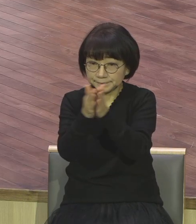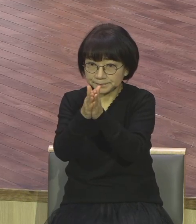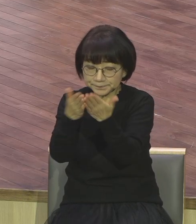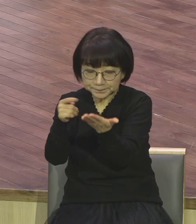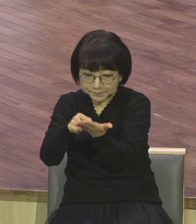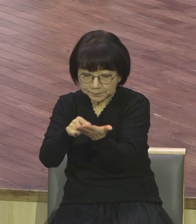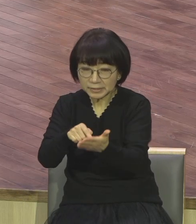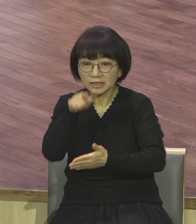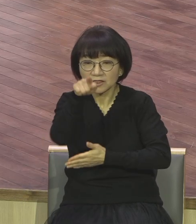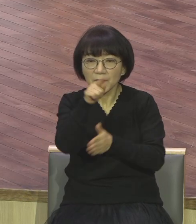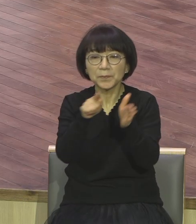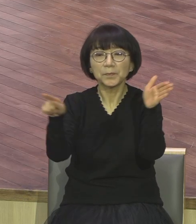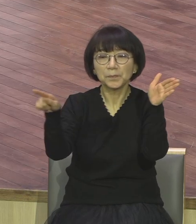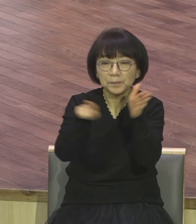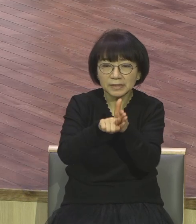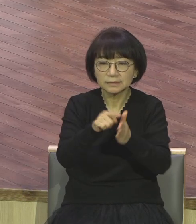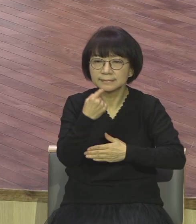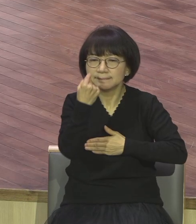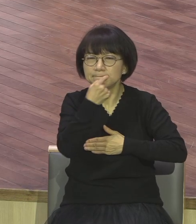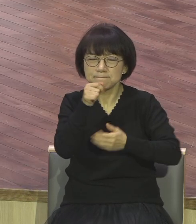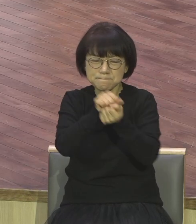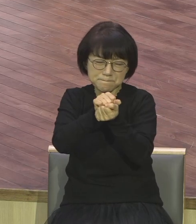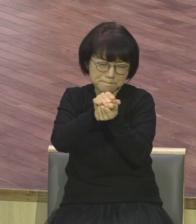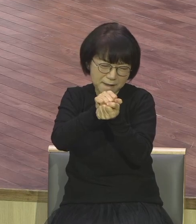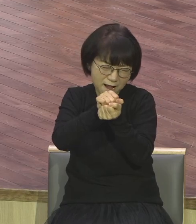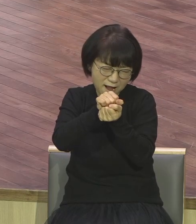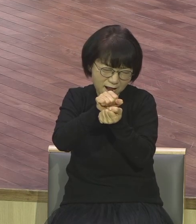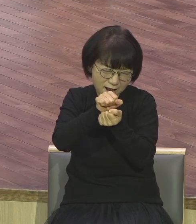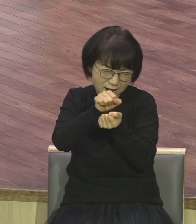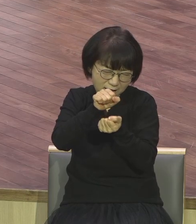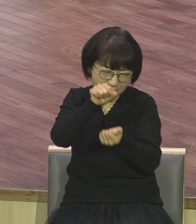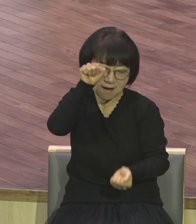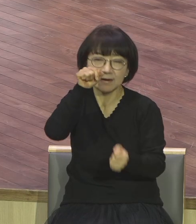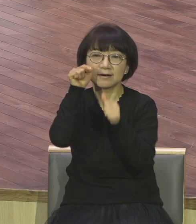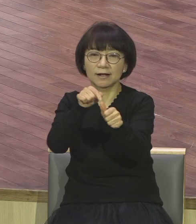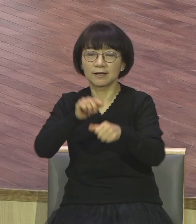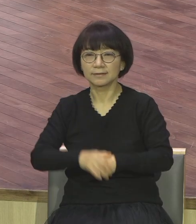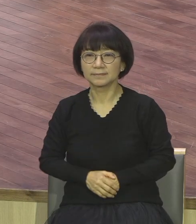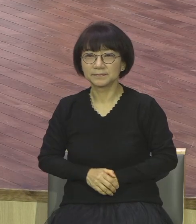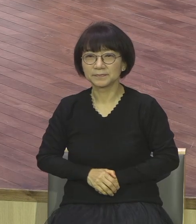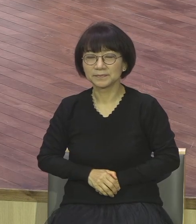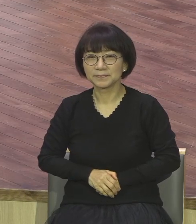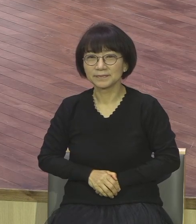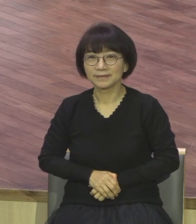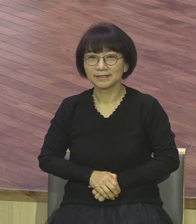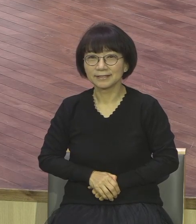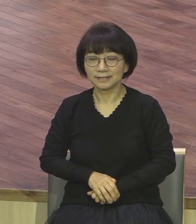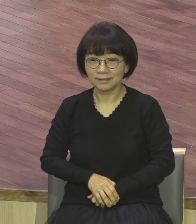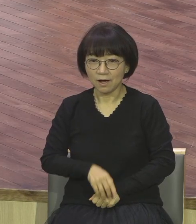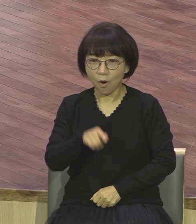열어라. 큰 믿음 작은 믿음이 있어요. 너 믿음이 크도다.